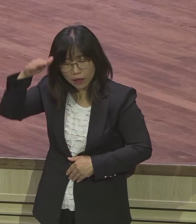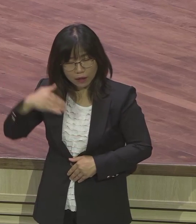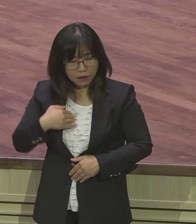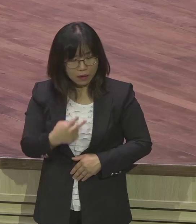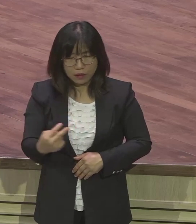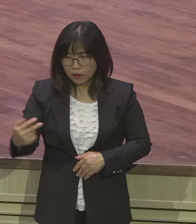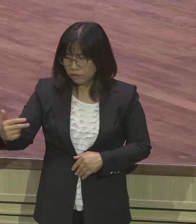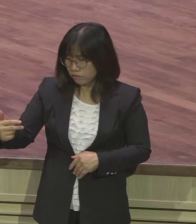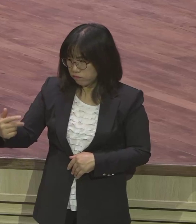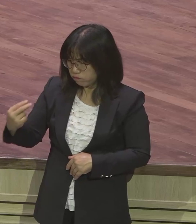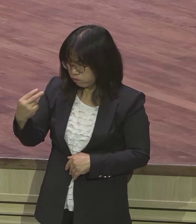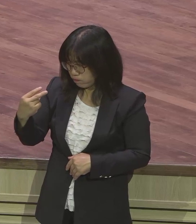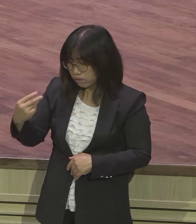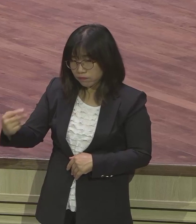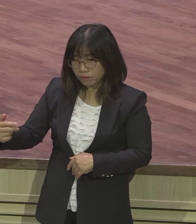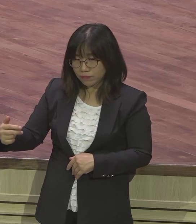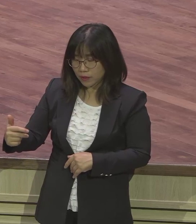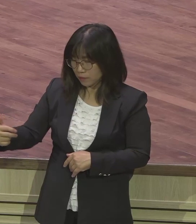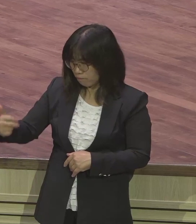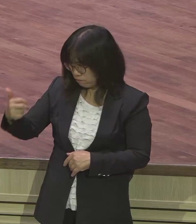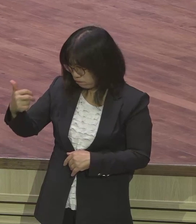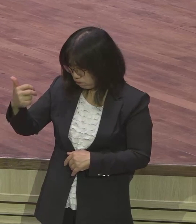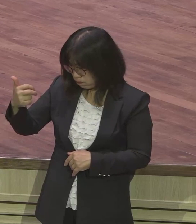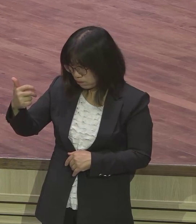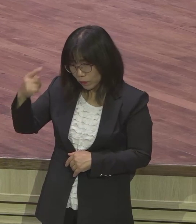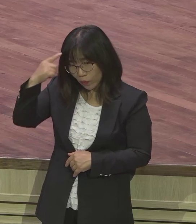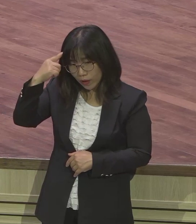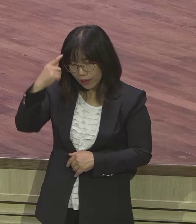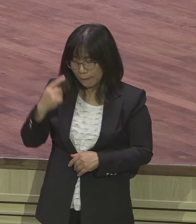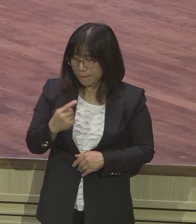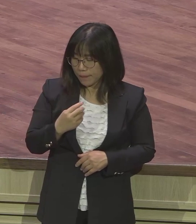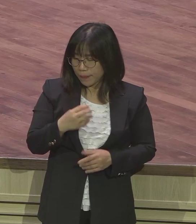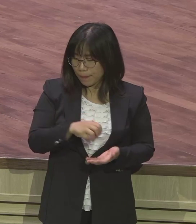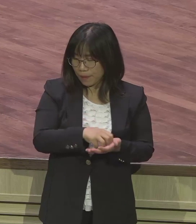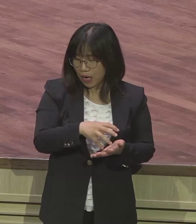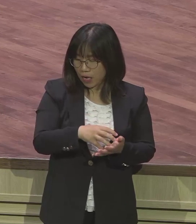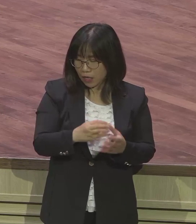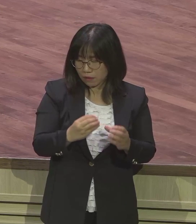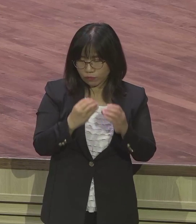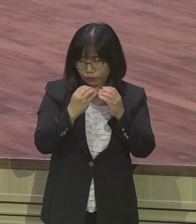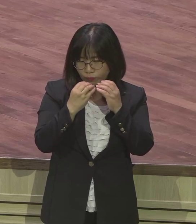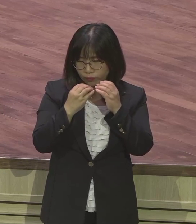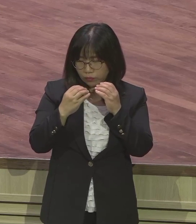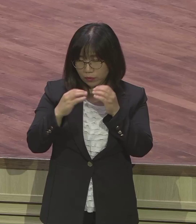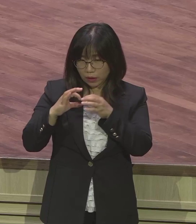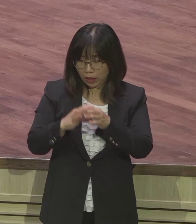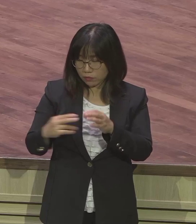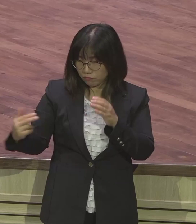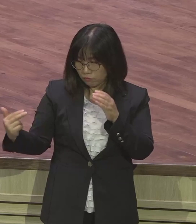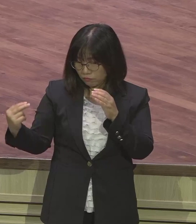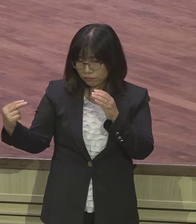거기 빵을 가지고 잘라가지고 이제 잼을 발라가지고 이 먹네도 계속 루트만 쳐다봅니다